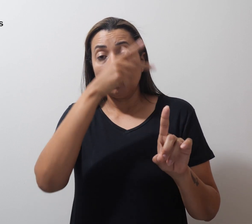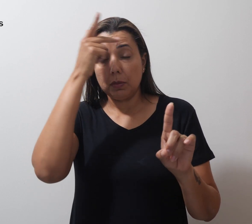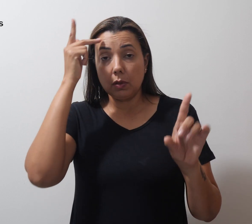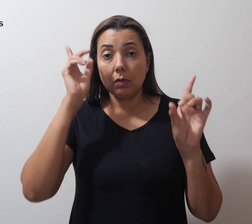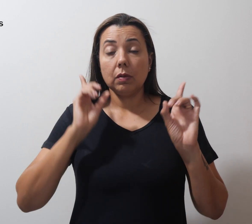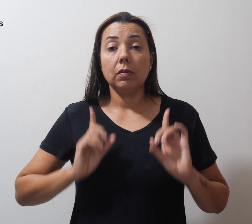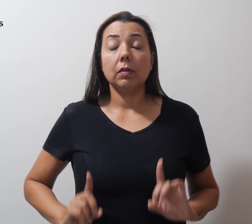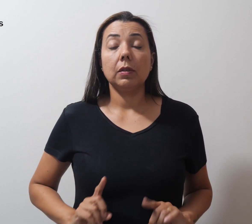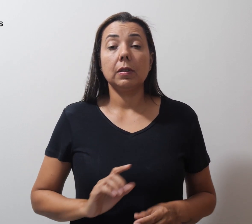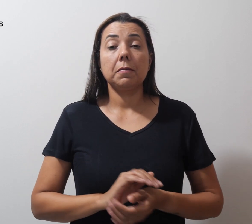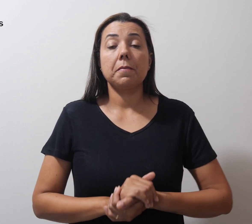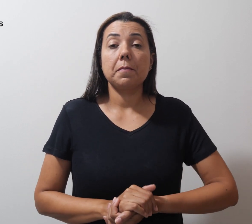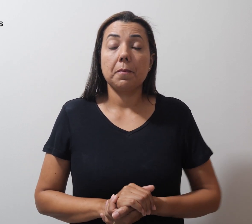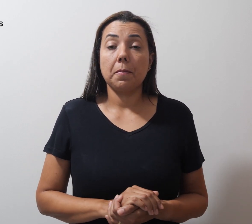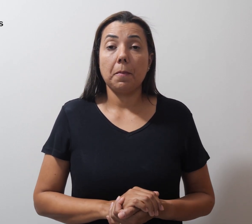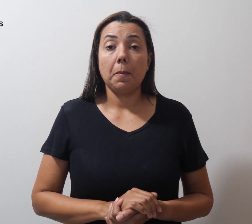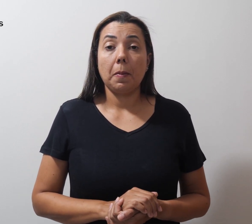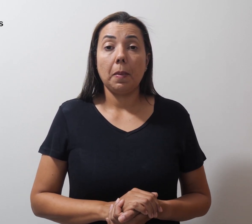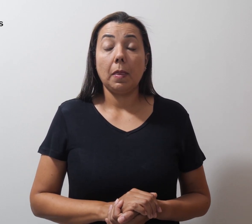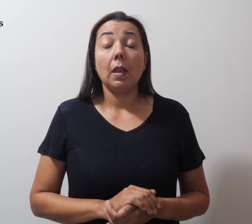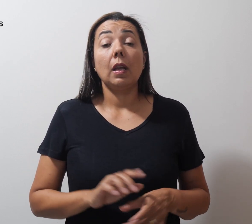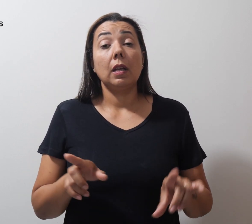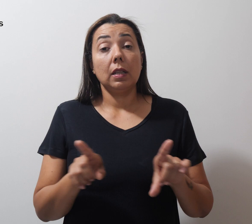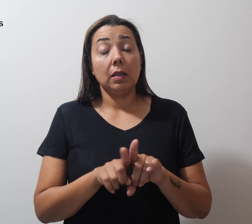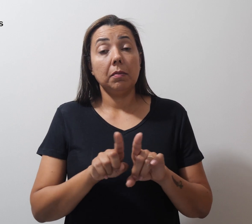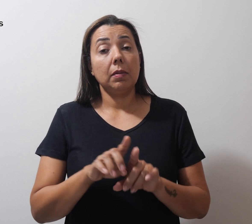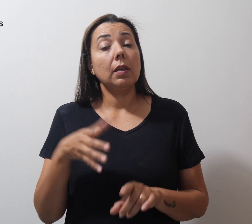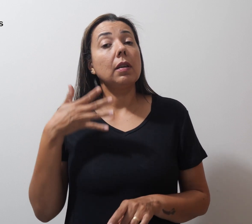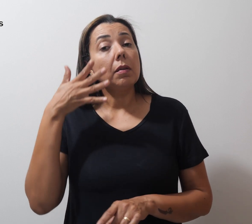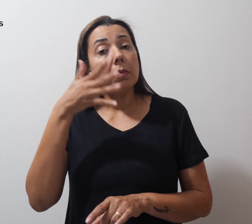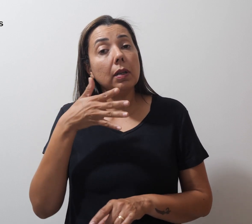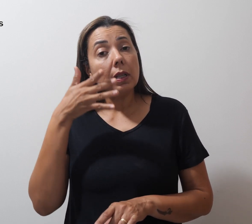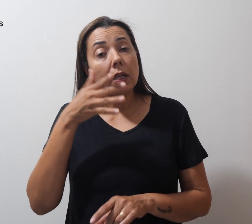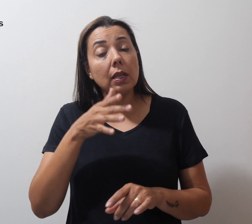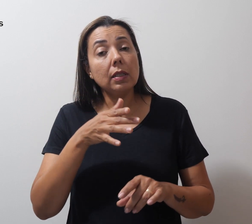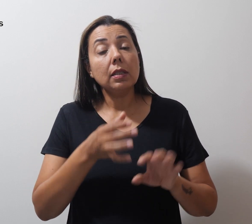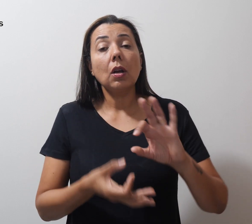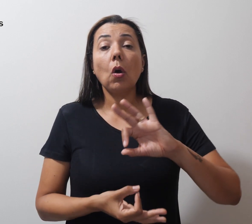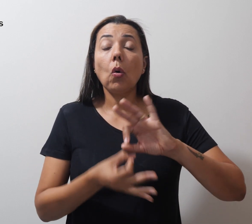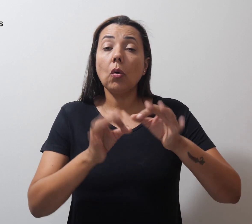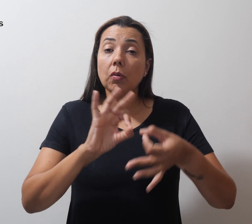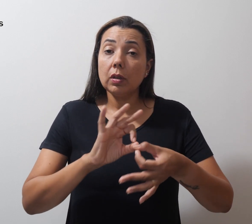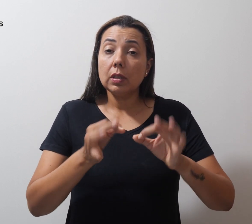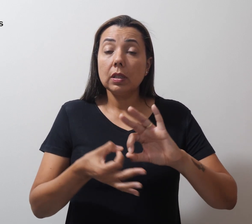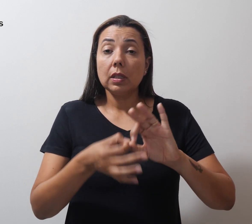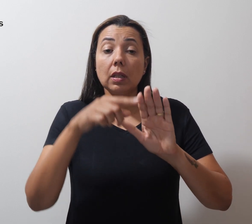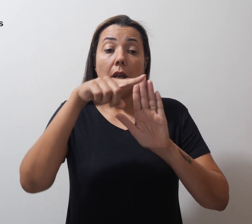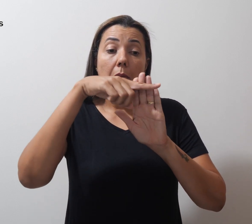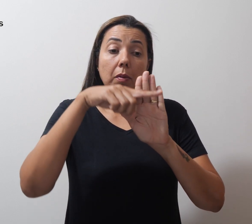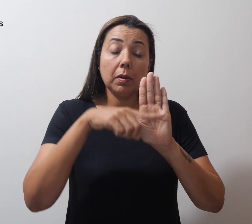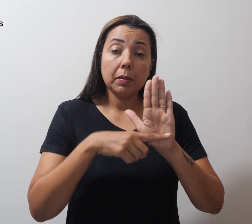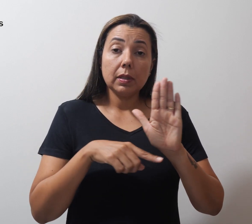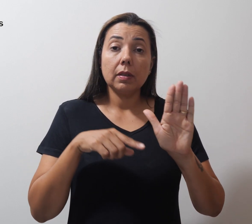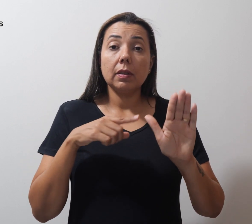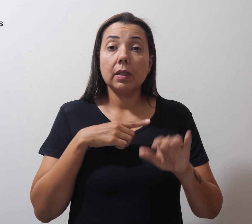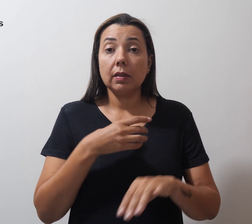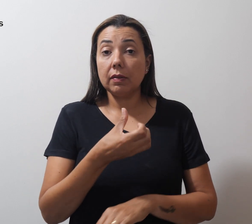Deficiência. Além de palestras e oficinas, a programação teve seis rodas de